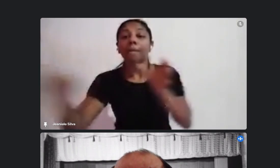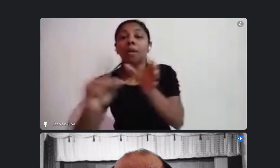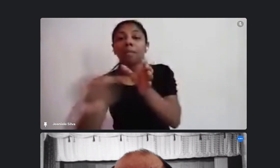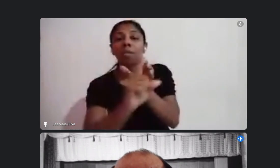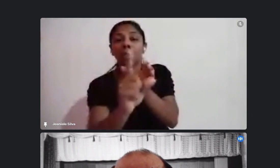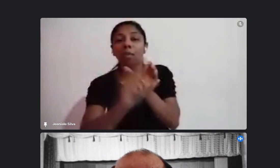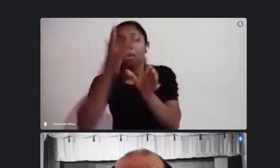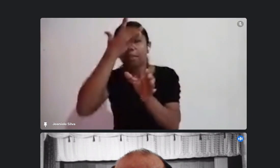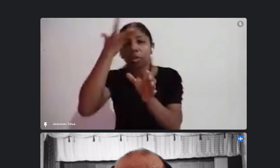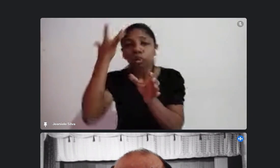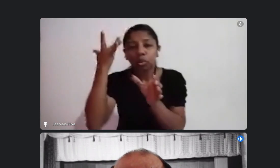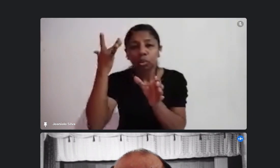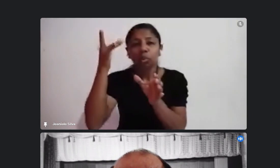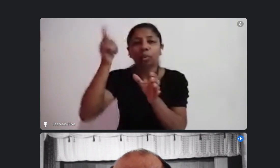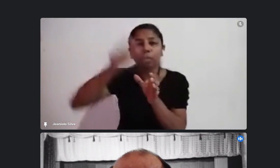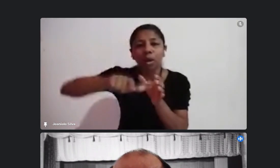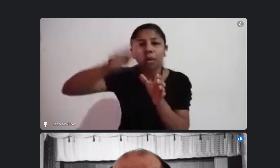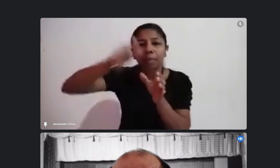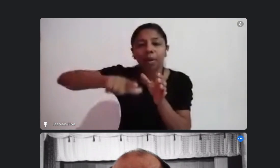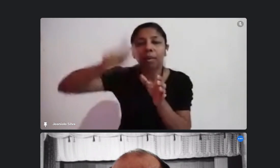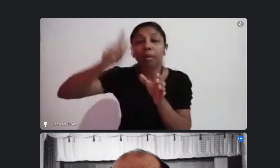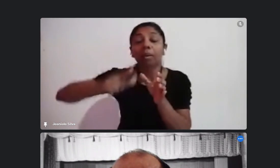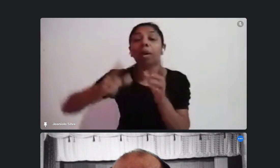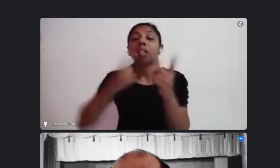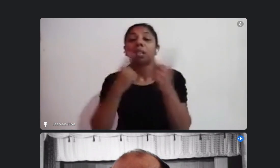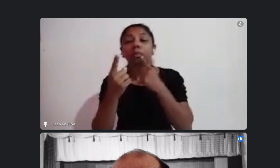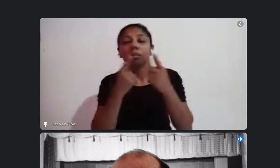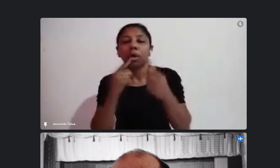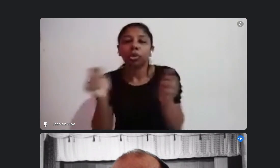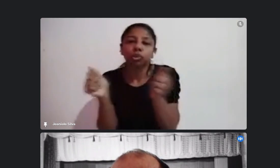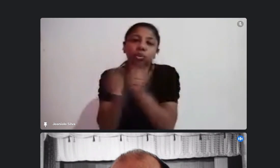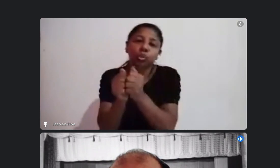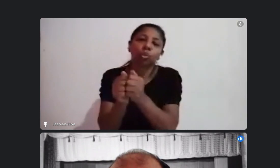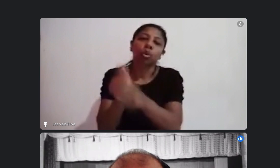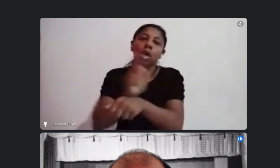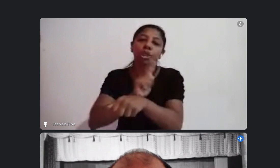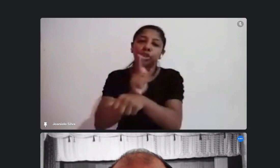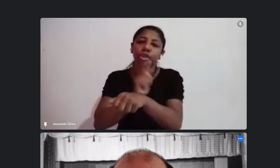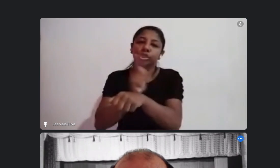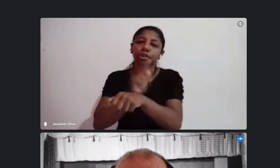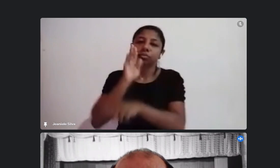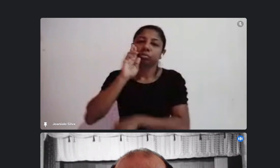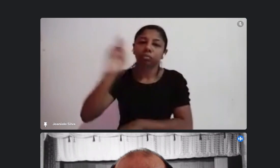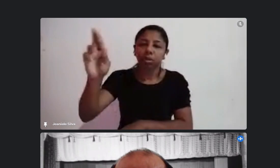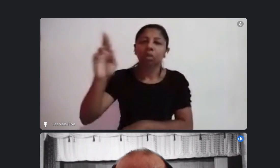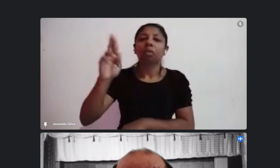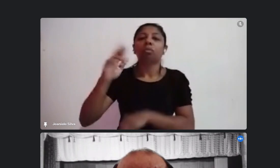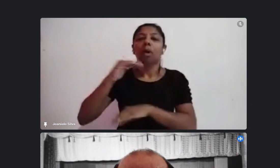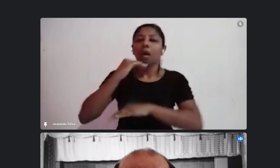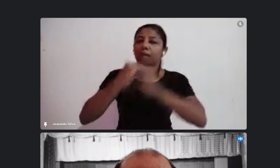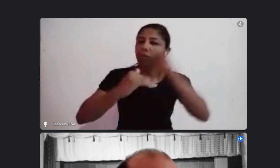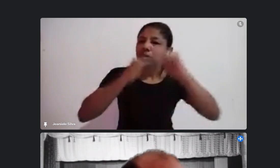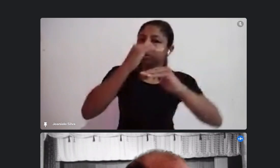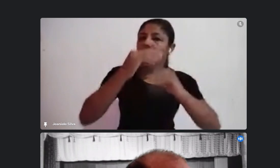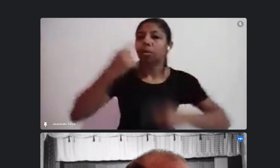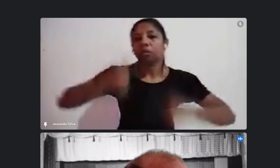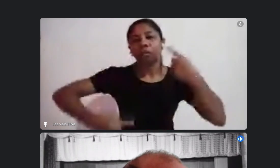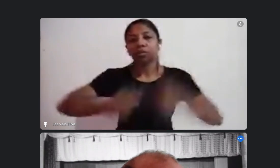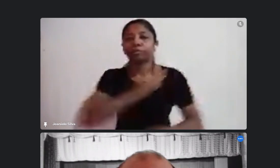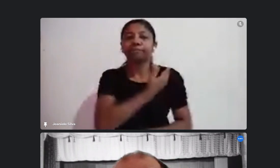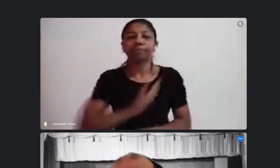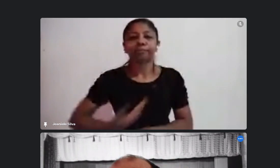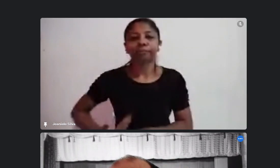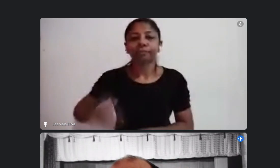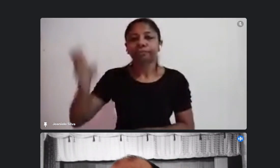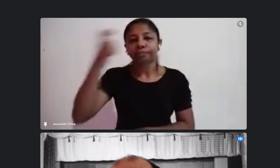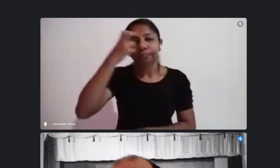fazer o debate junto com a gestão, para que a gente possa avançar nas políticas públicas de cultura